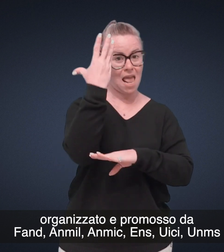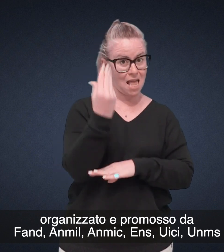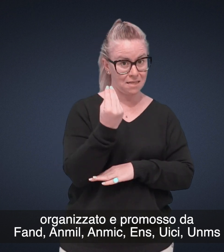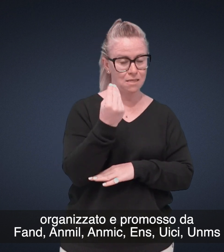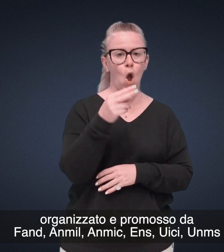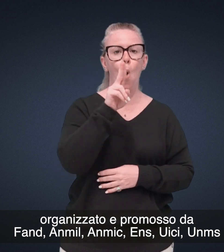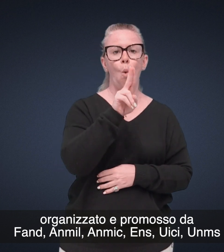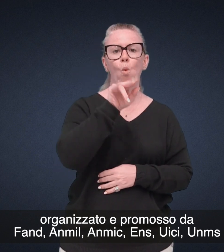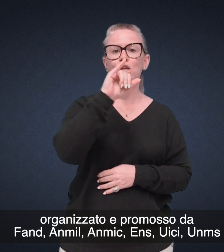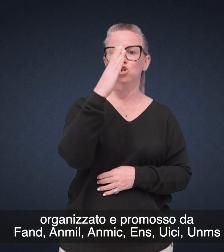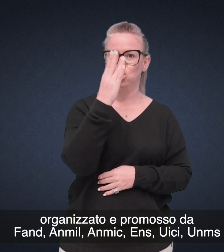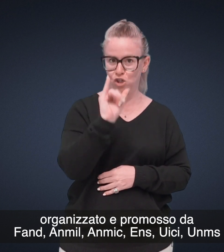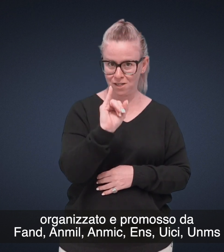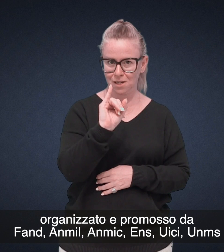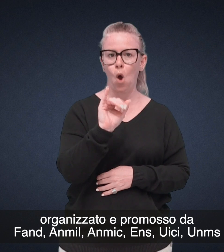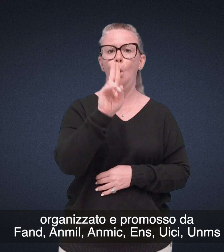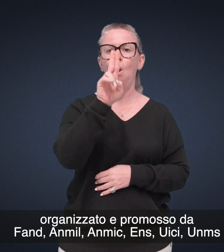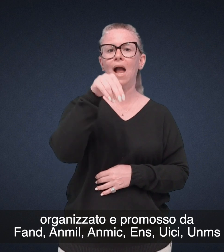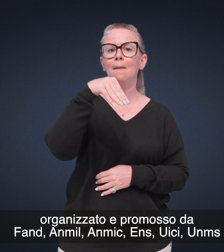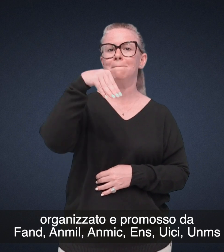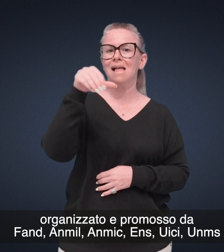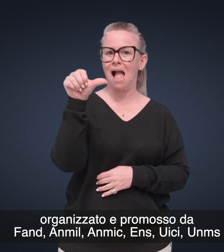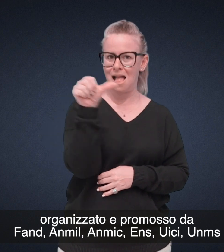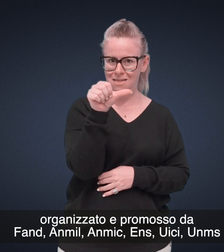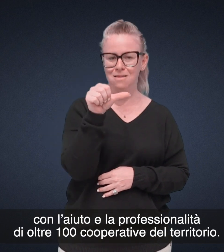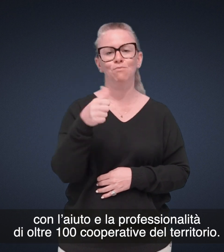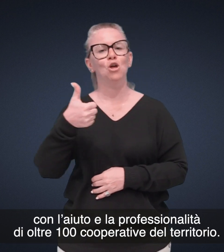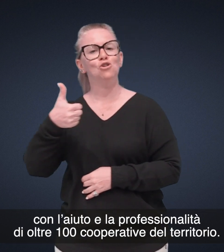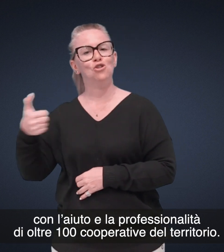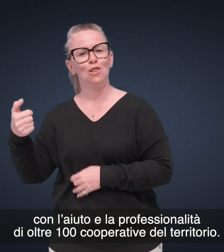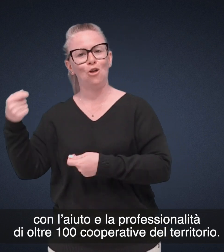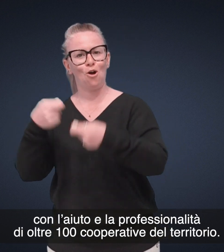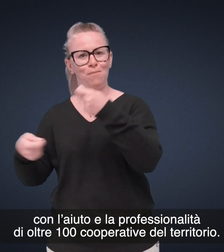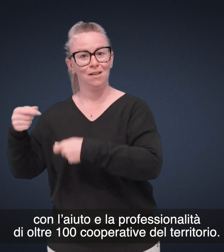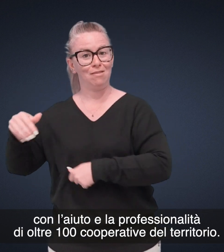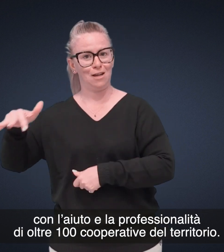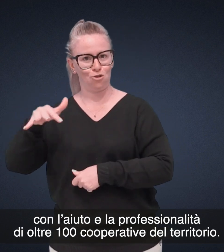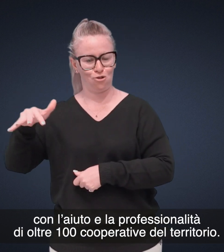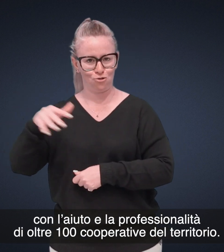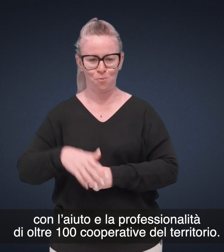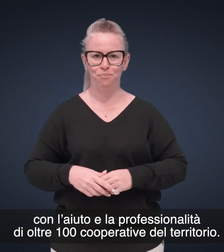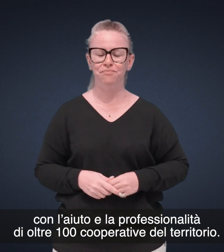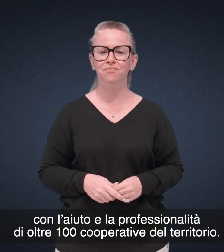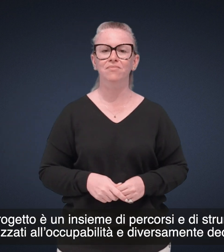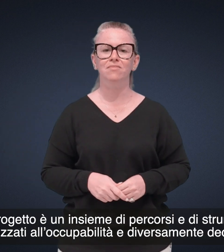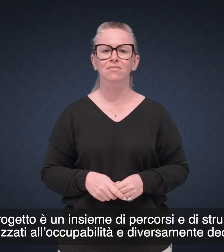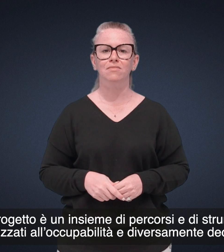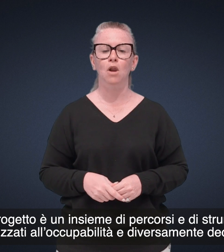WICI, UNMS, con l'aiuto e la professionalità di oltre 100 cooperative del territorio. Il